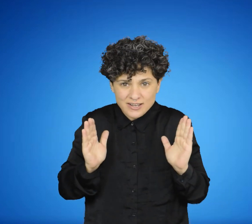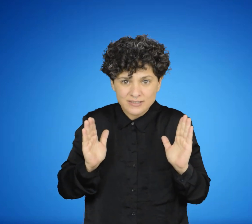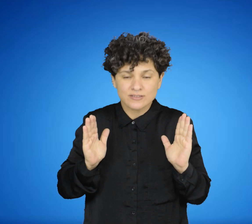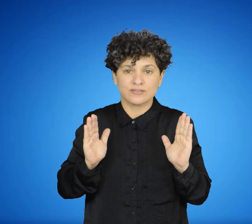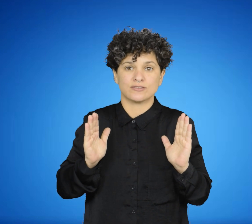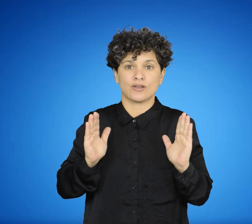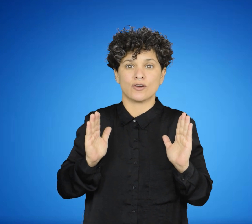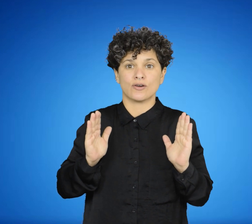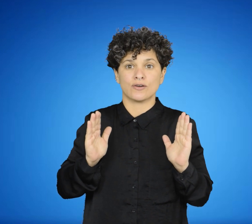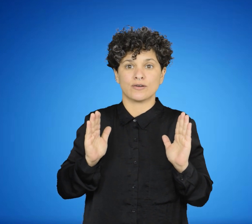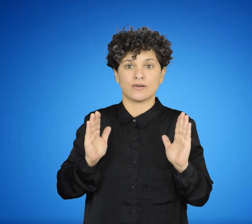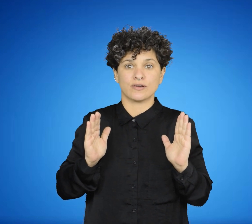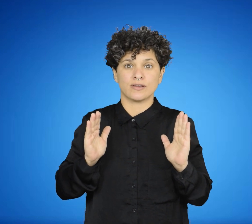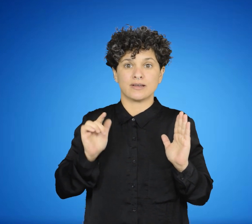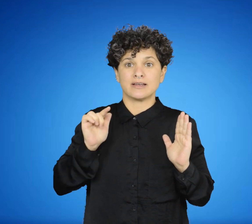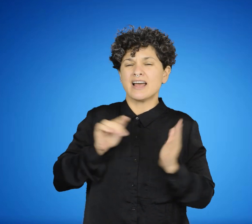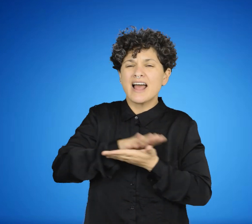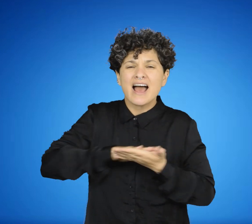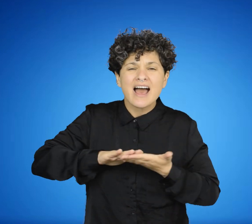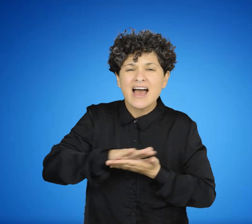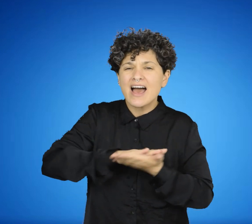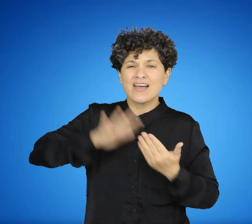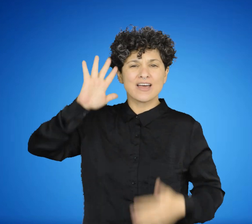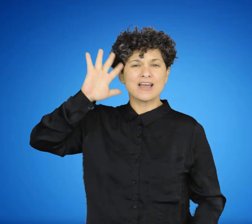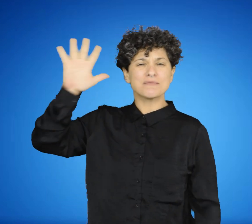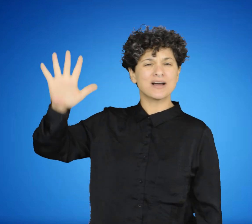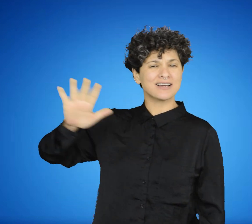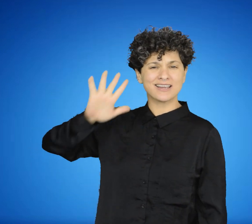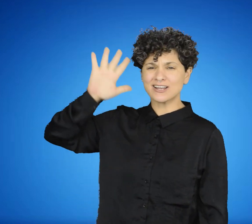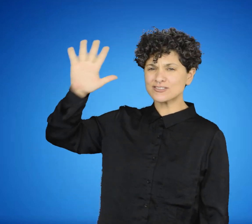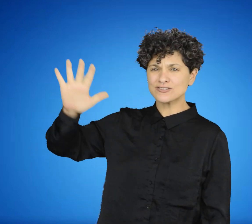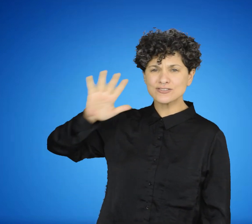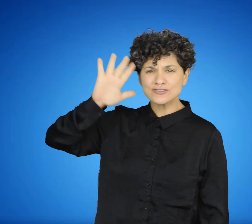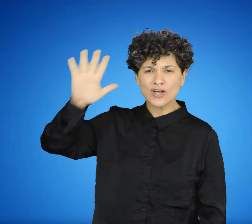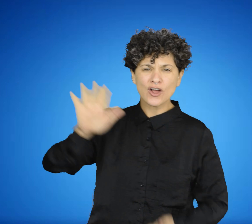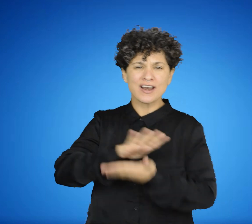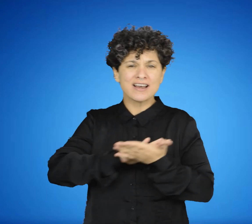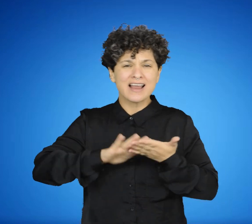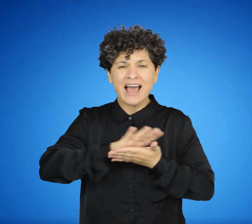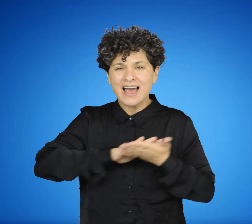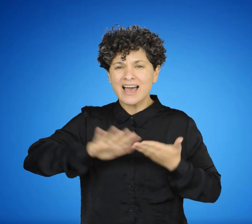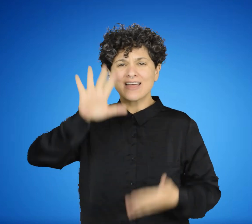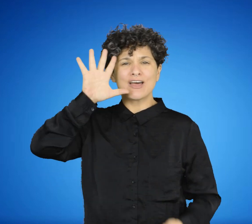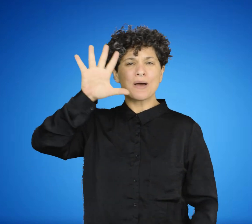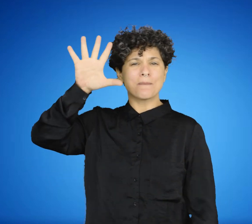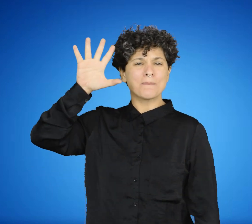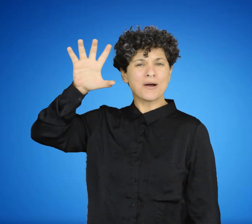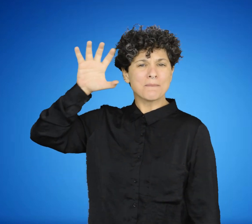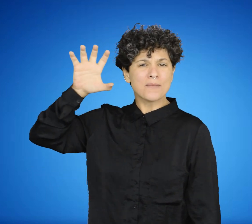los primeros materiales de sus conocimientos. Es de este modo como aprende a sentir el calor, el frío, la